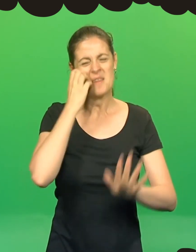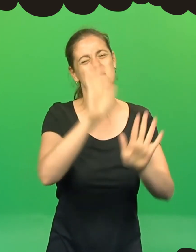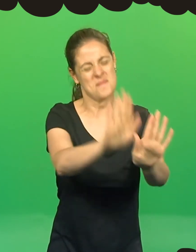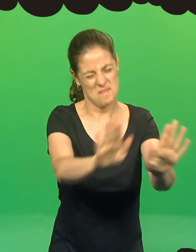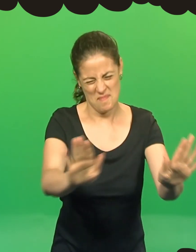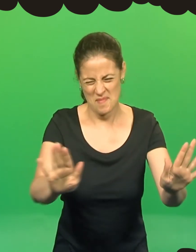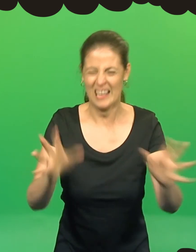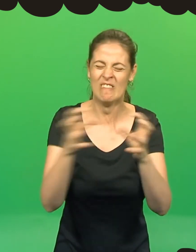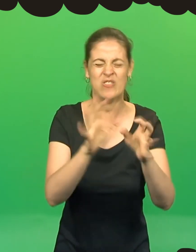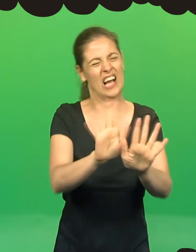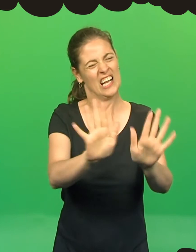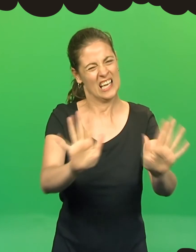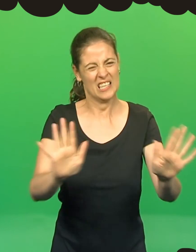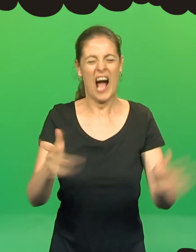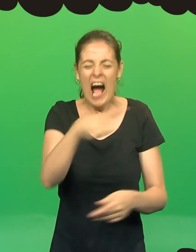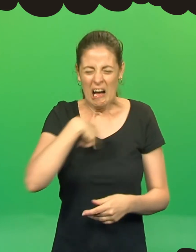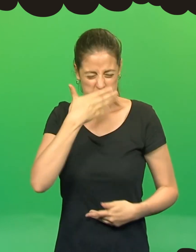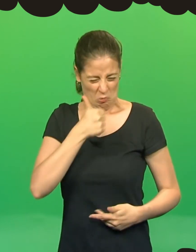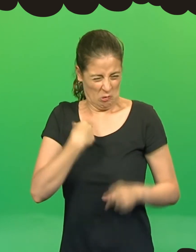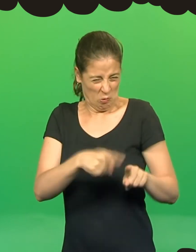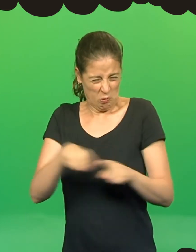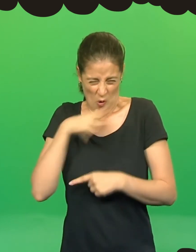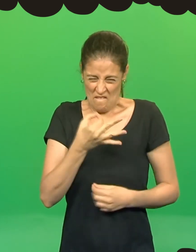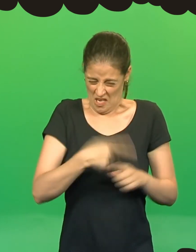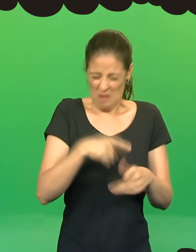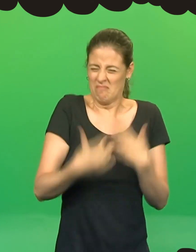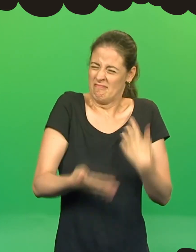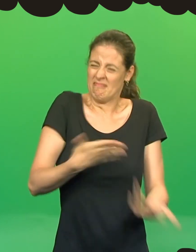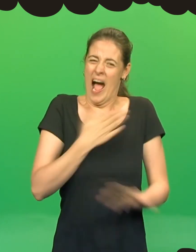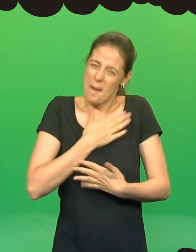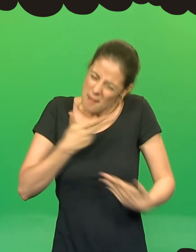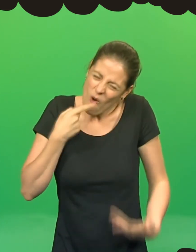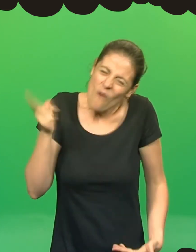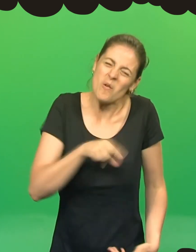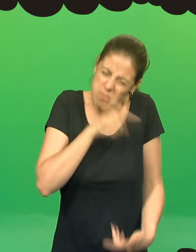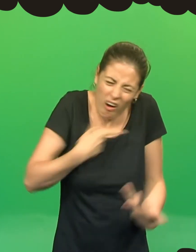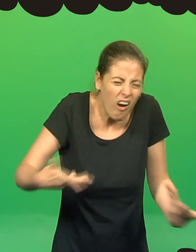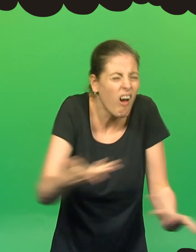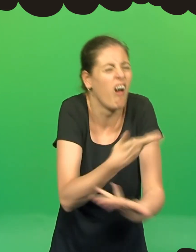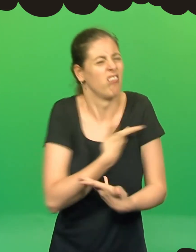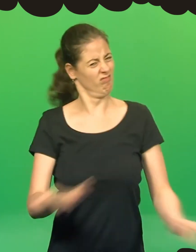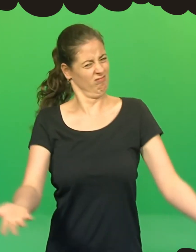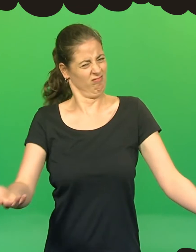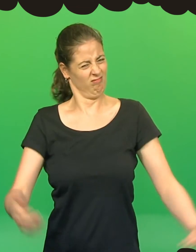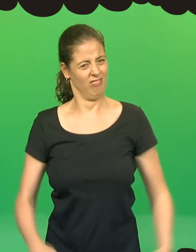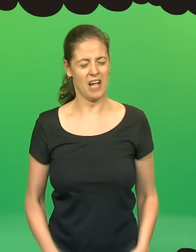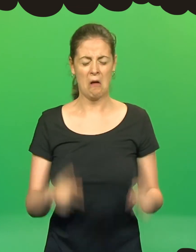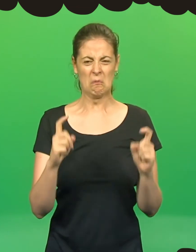Felizmente, a Nini disse. Nós somos diferentes, mas podemos ser amigas. Eu acho que somos todas bonitas à